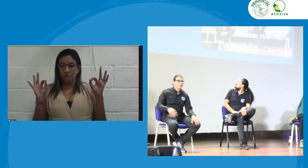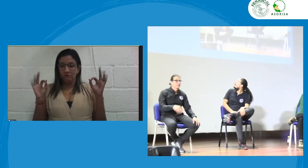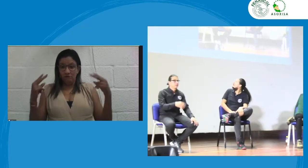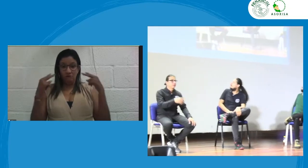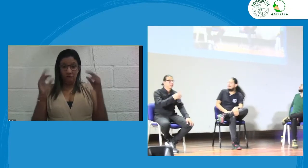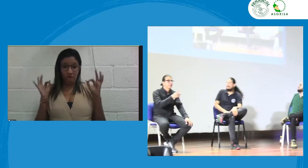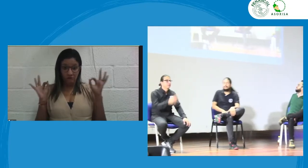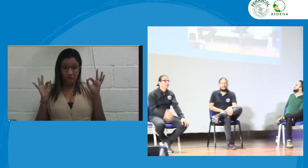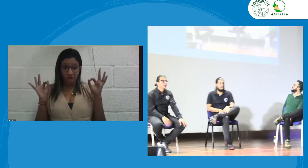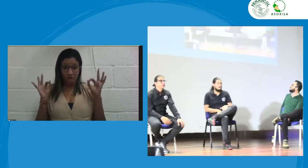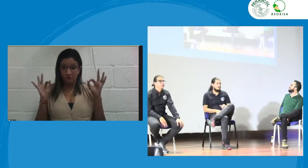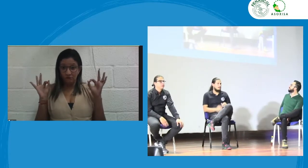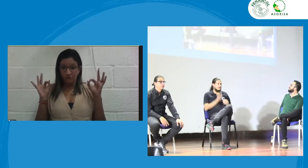está muy oscura